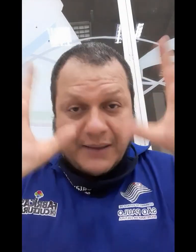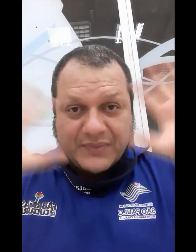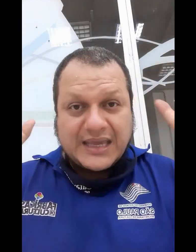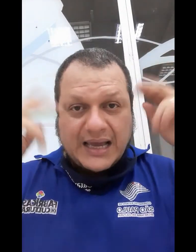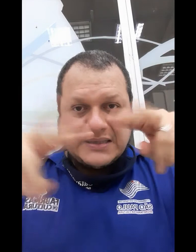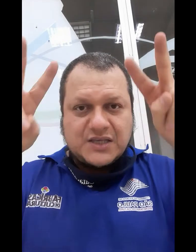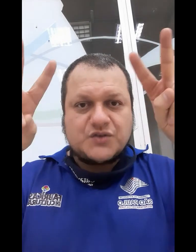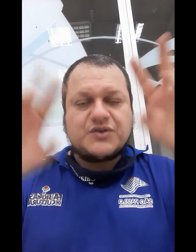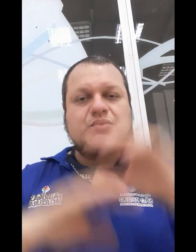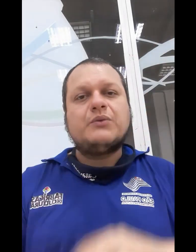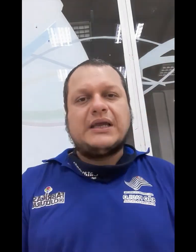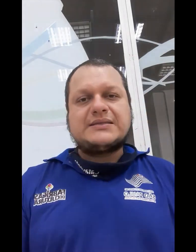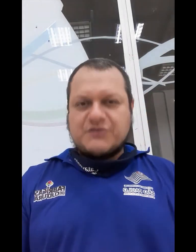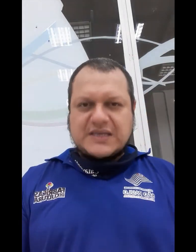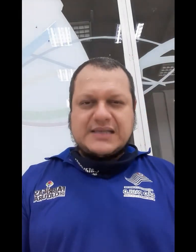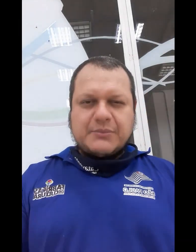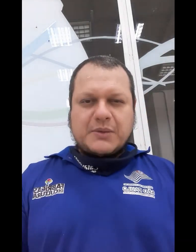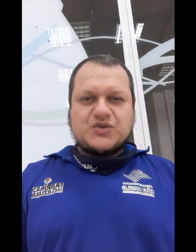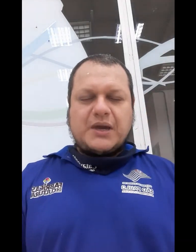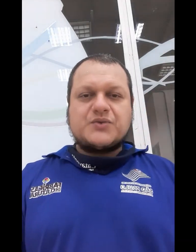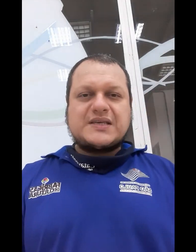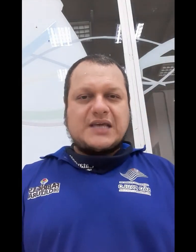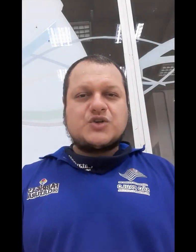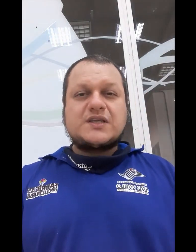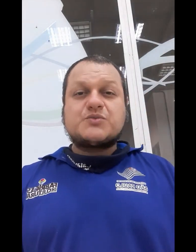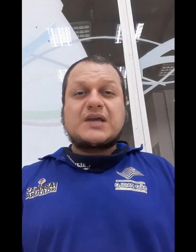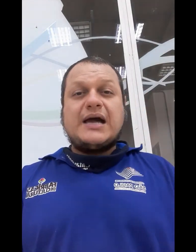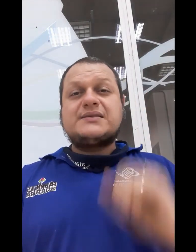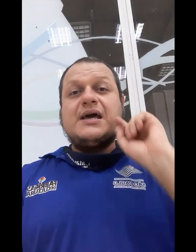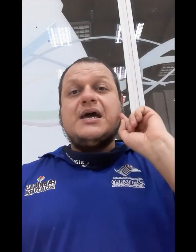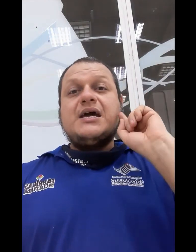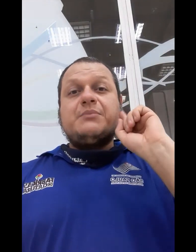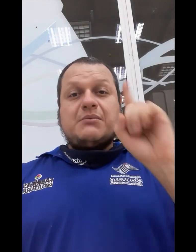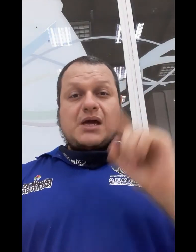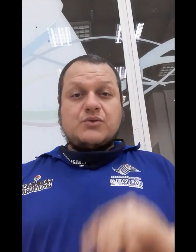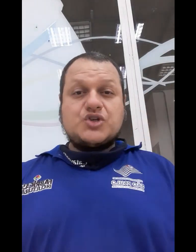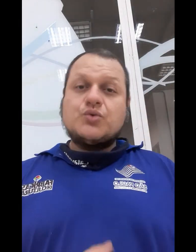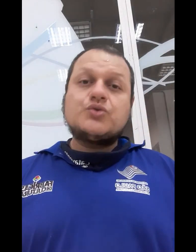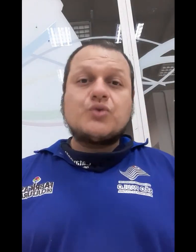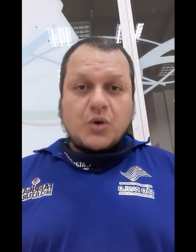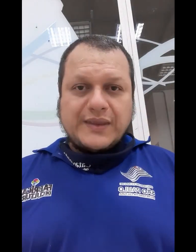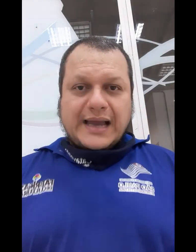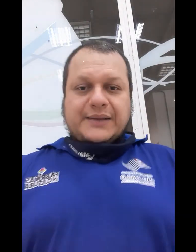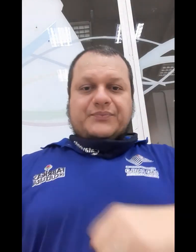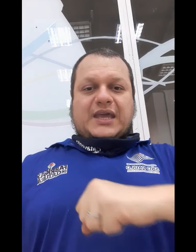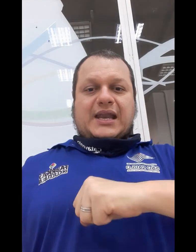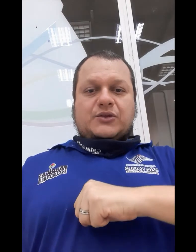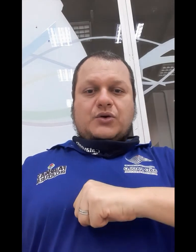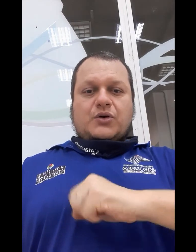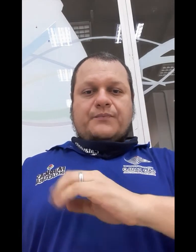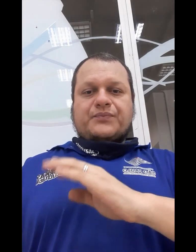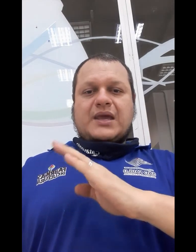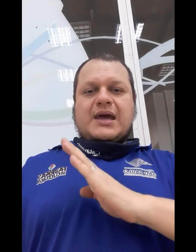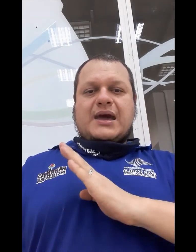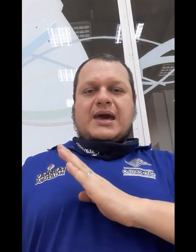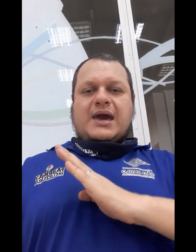que aquecesse o visual deles. Então, vocês lembram, mais ou menos, as sete notas musicais? Primeiro de tudo, do Kodaly. Galato, ré,